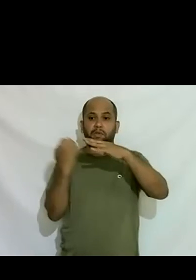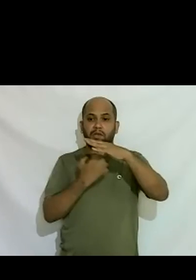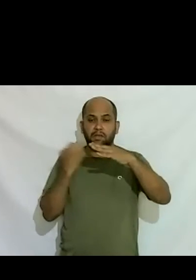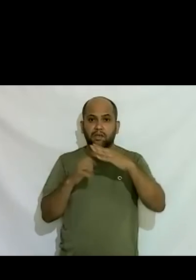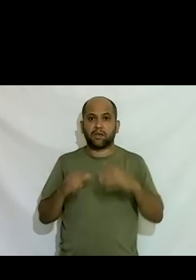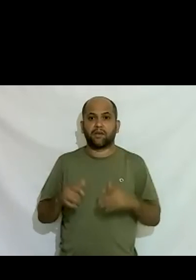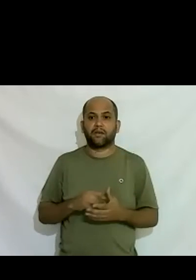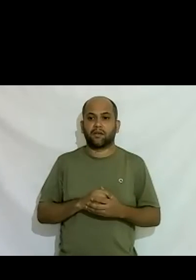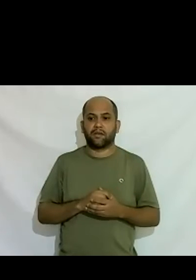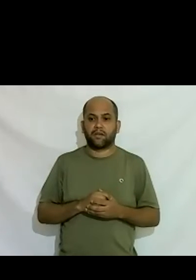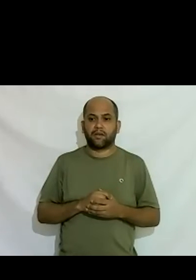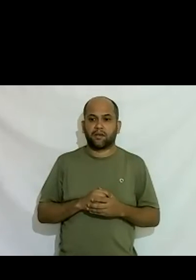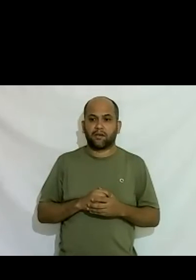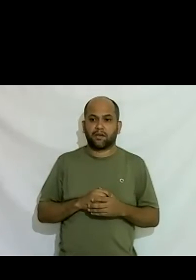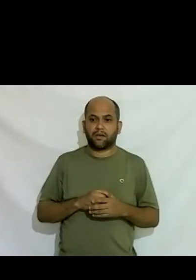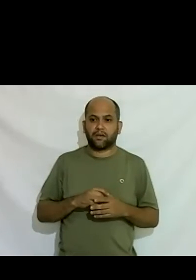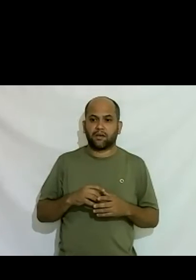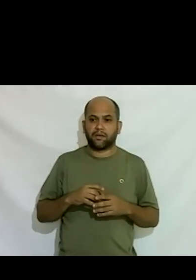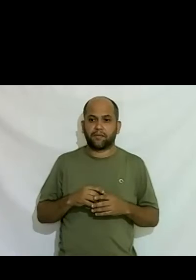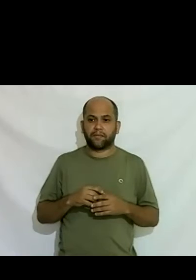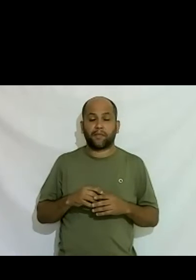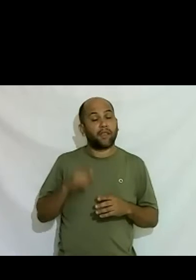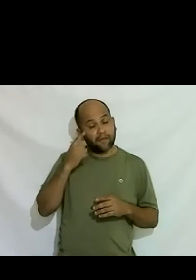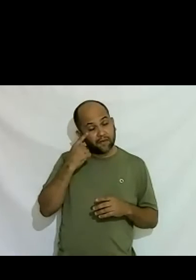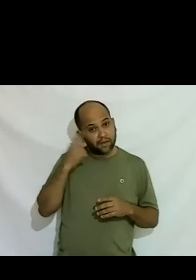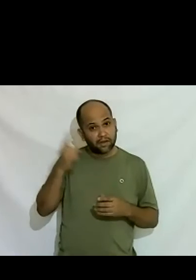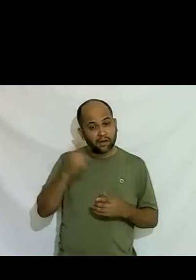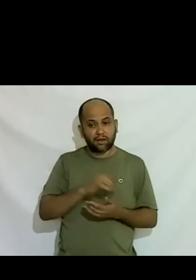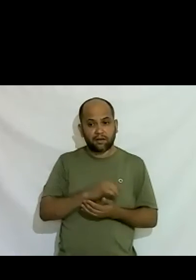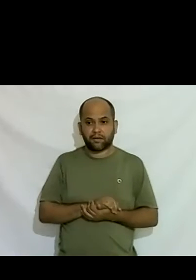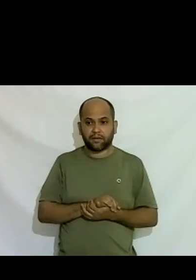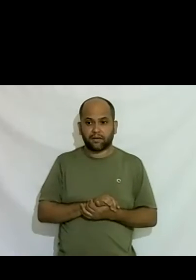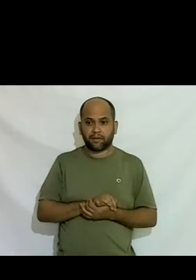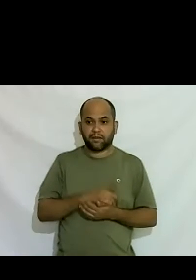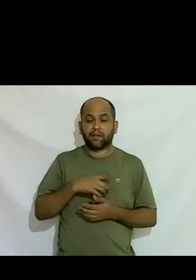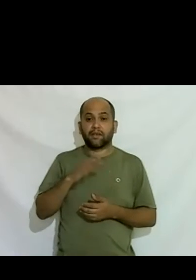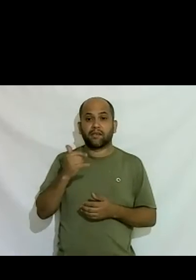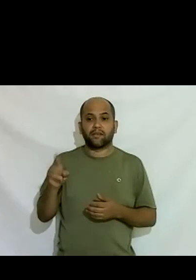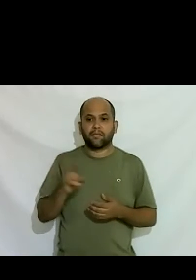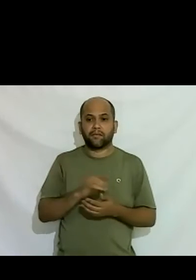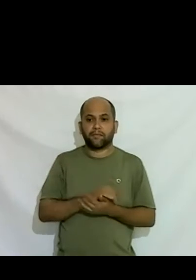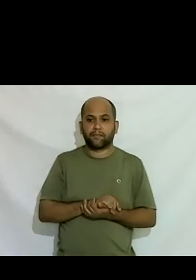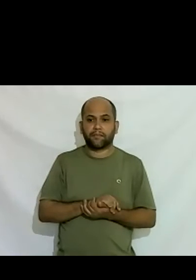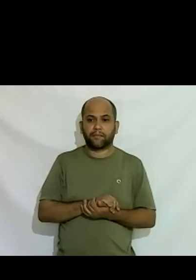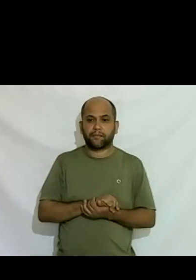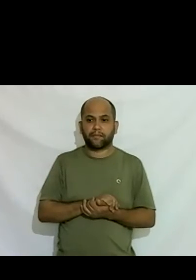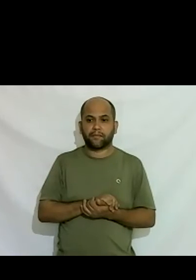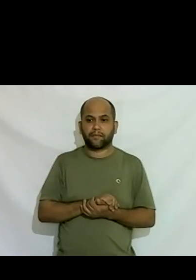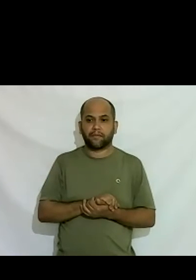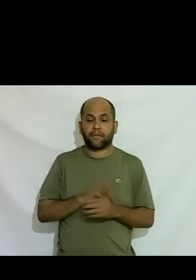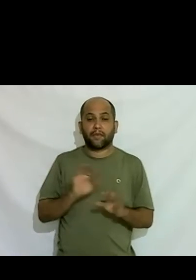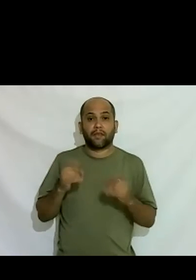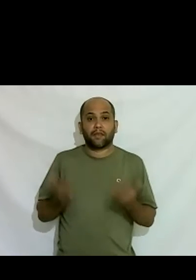empresas podem verificar não estou mentindo basta olhar vai lá e olha quem são essas pessoas né então